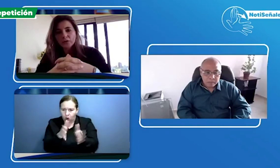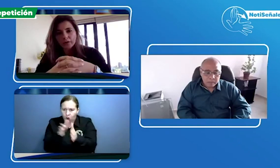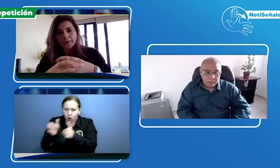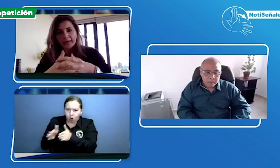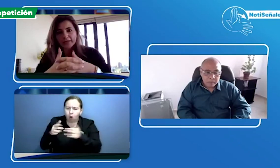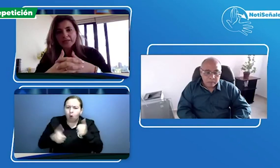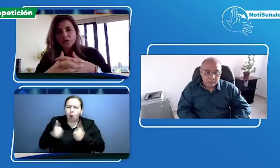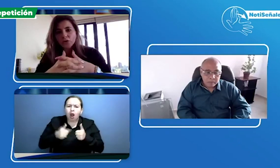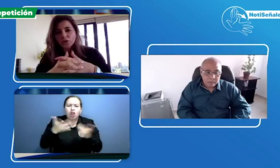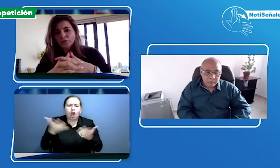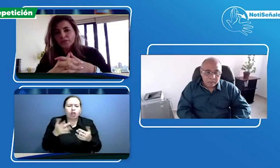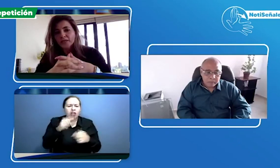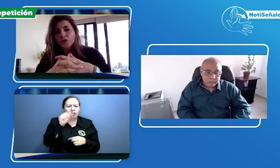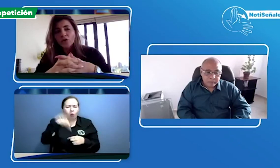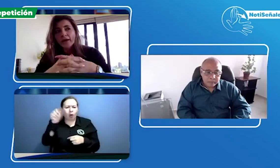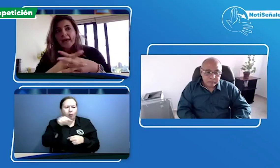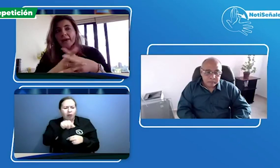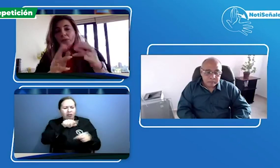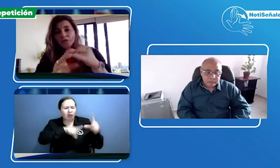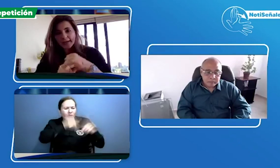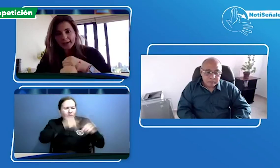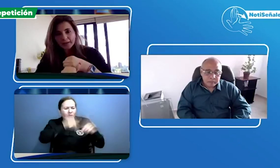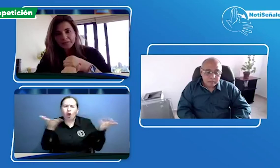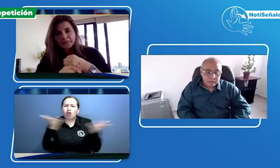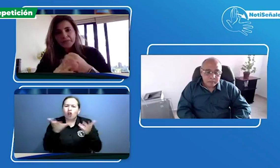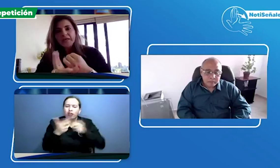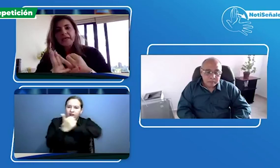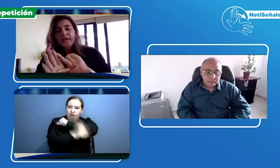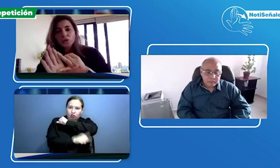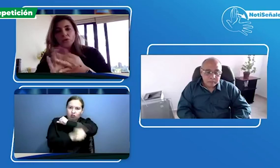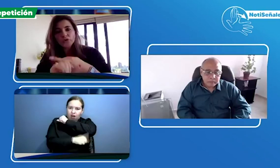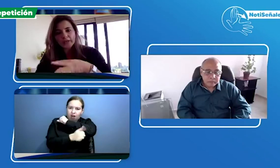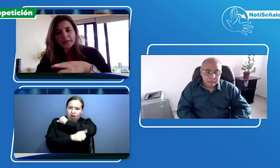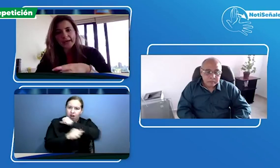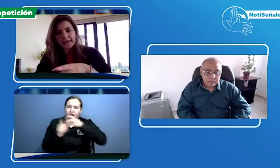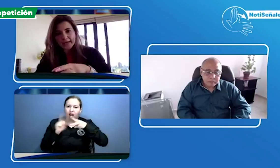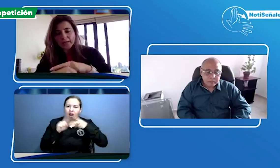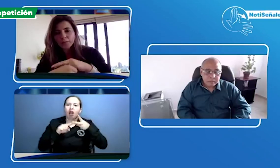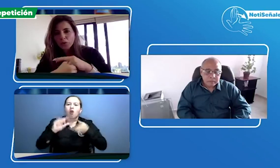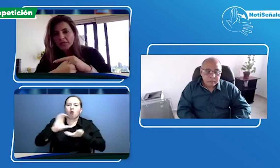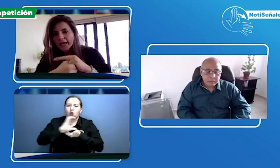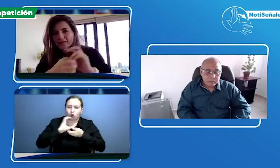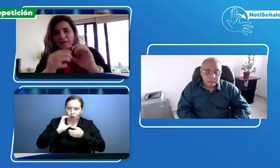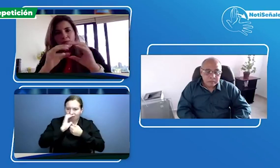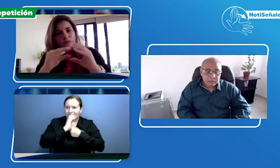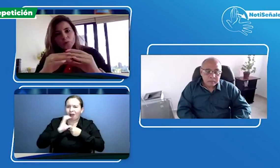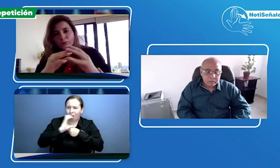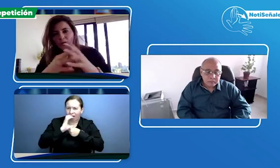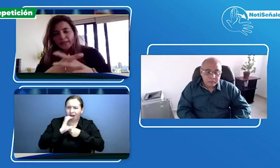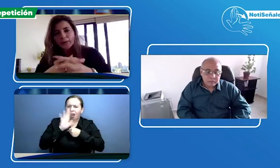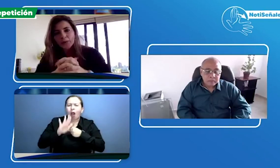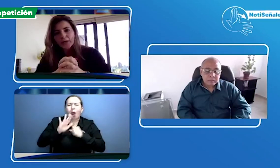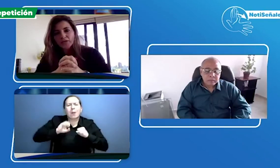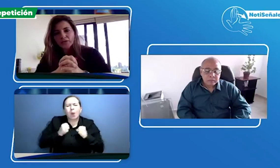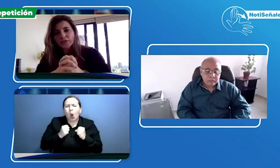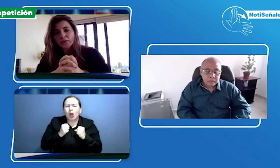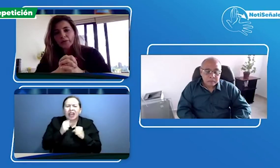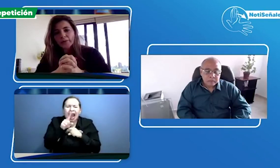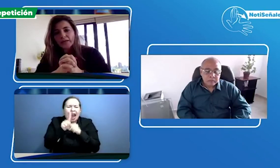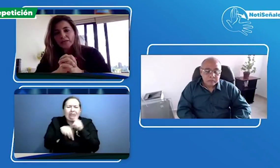nueva EPS con cual subsidio en Boyacá y en Cundinamarca en Bogotá tenemos muy poquita población de nueva EPS